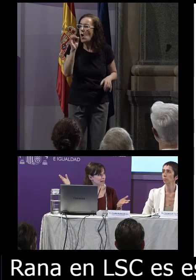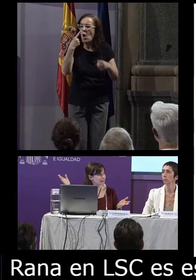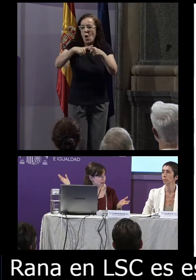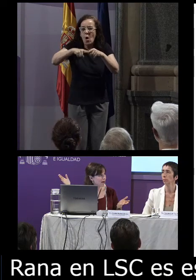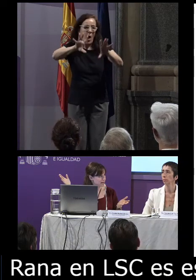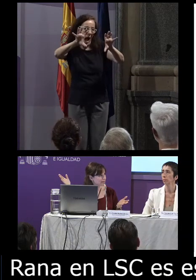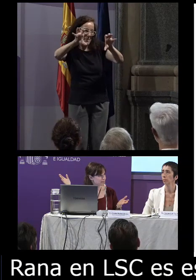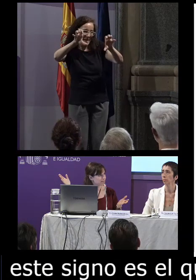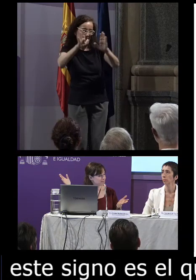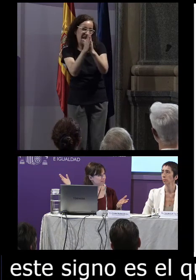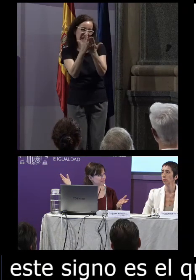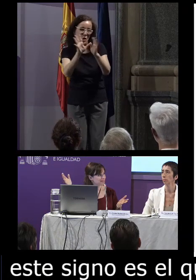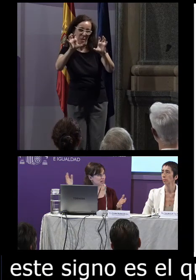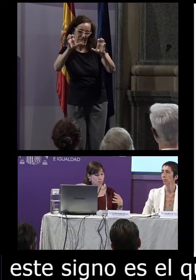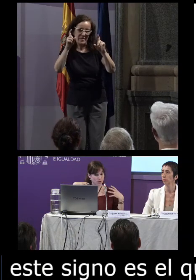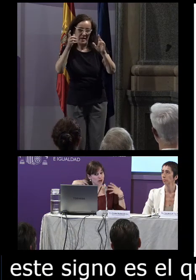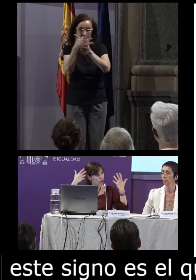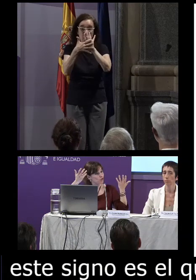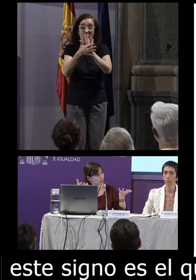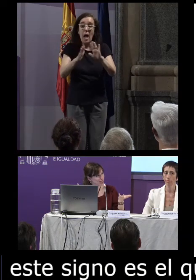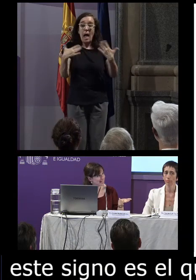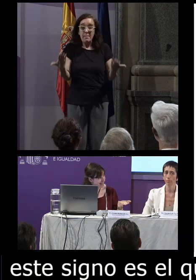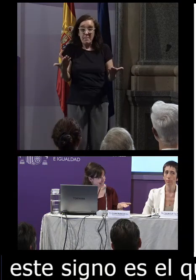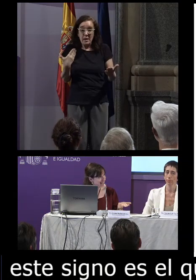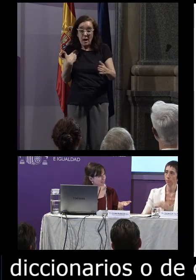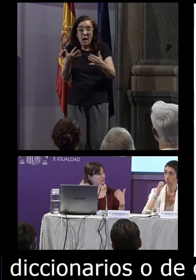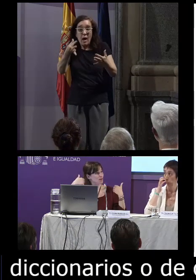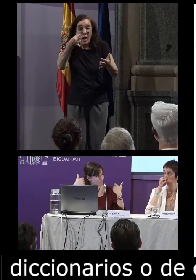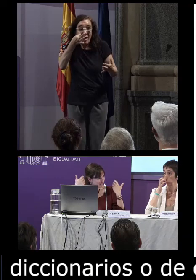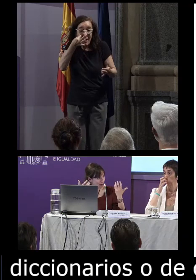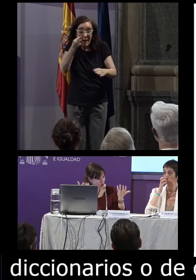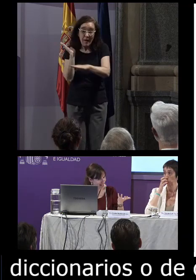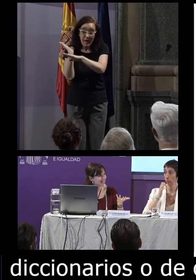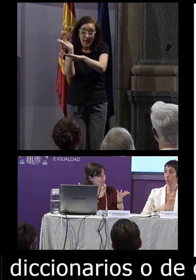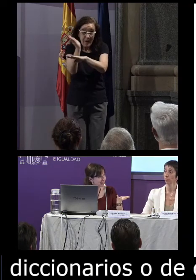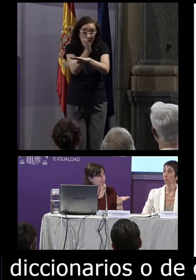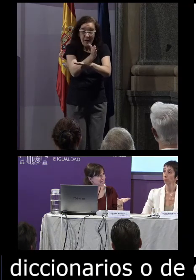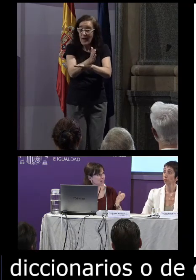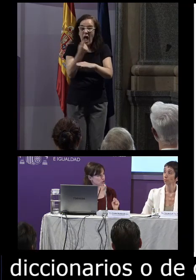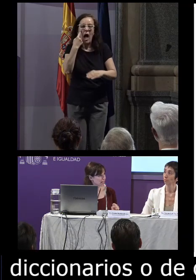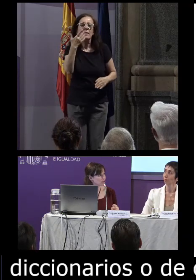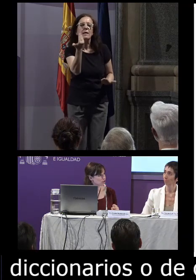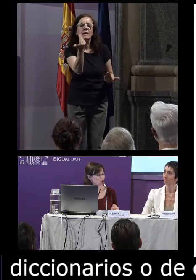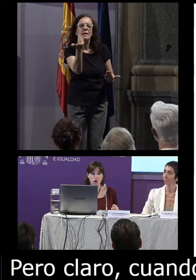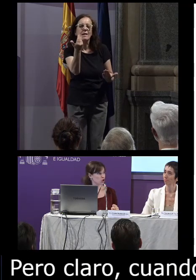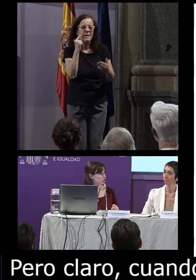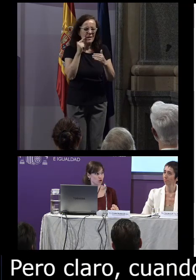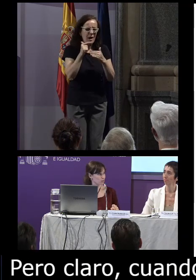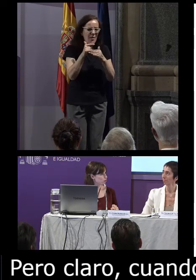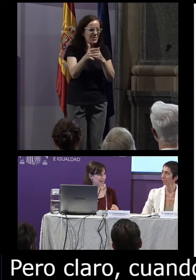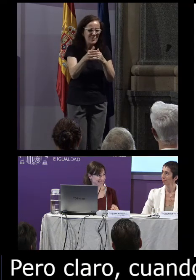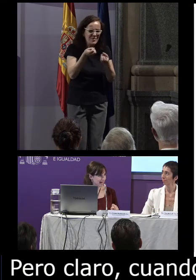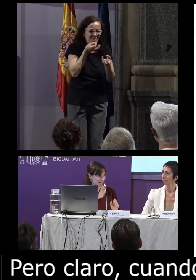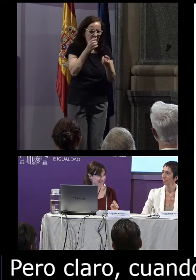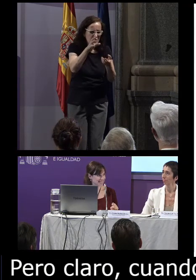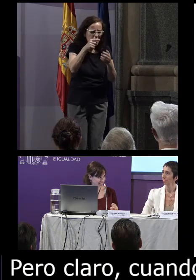de aprendizaje pero claro cuando vamos a la realidad cuando vamos a coger y a ver qué pasa en los datos no todo el